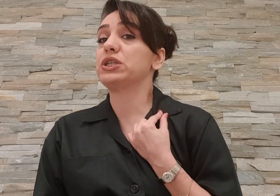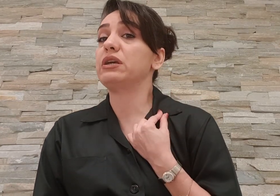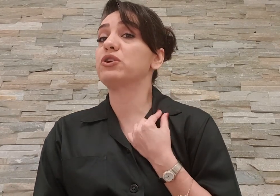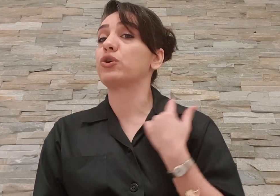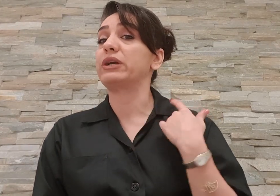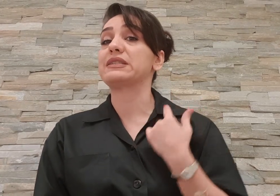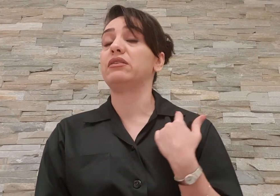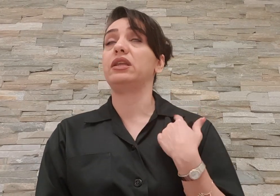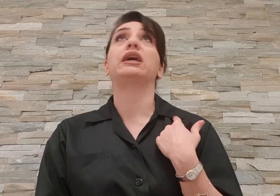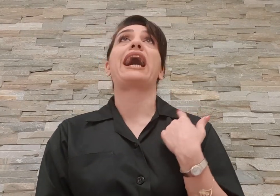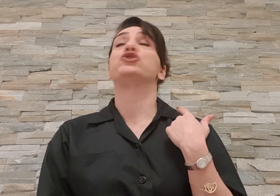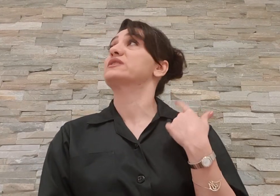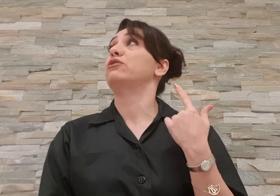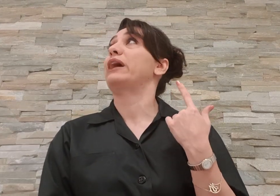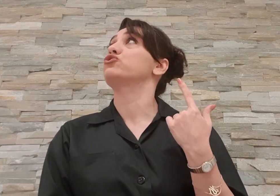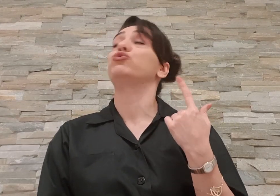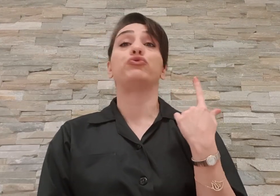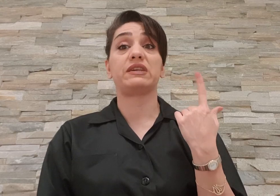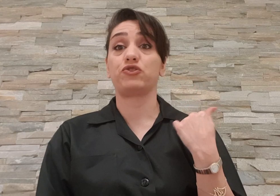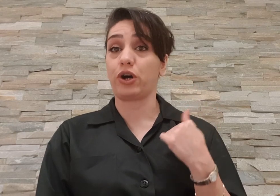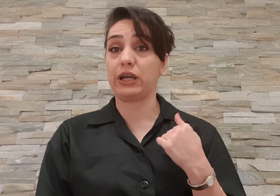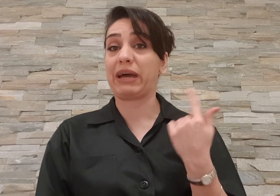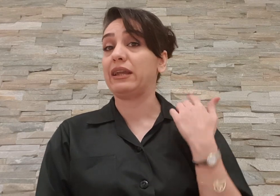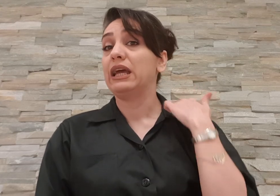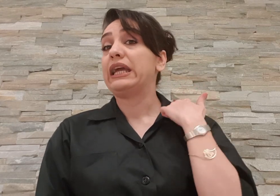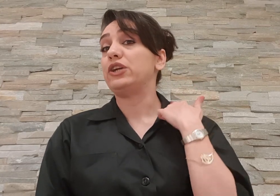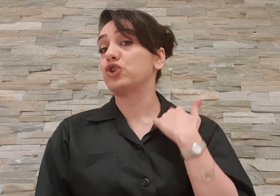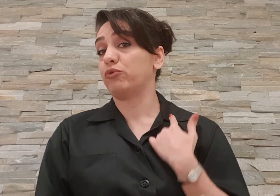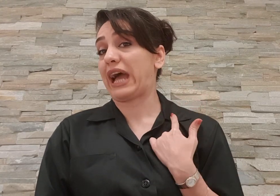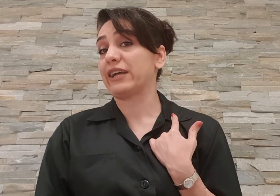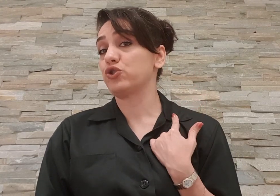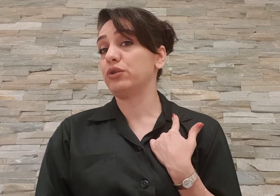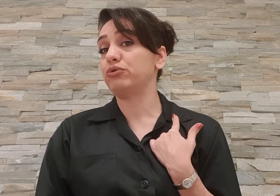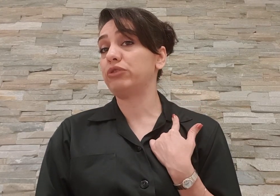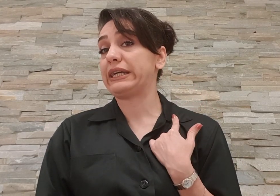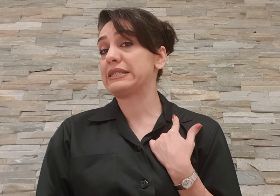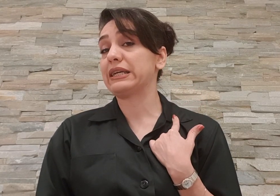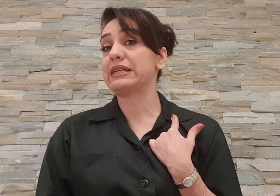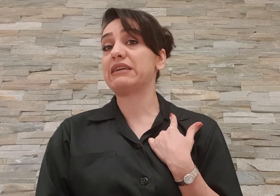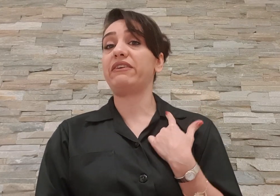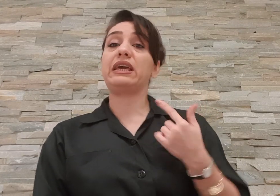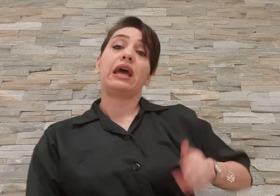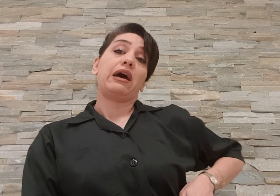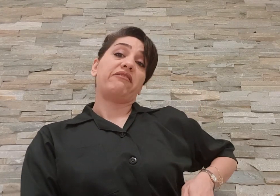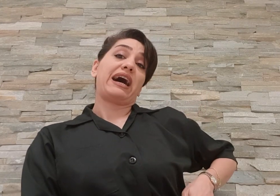که شمار زندانی 852-24 من اینجا منحق شده بود روی ستیکر سفید و